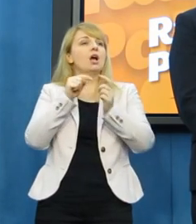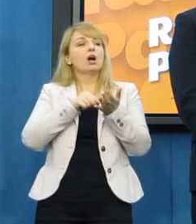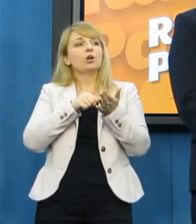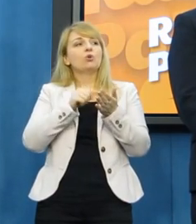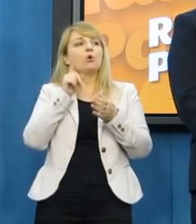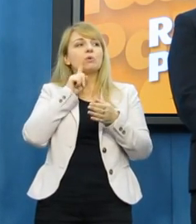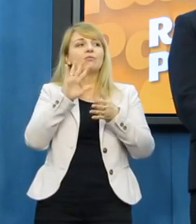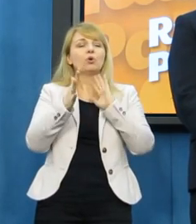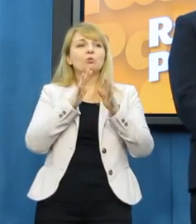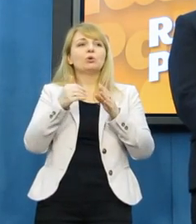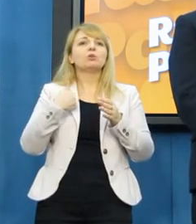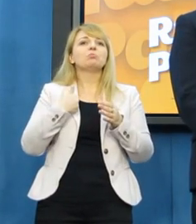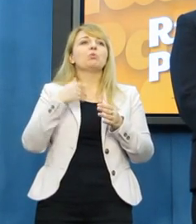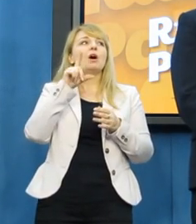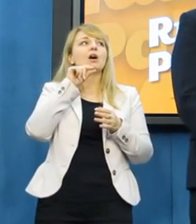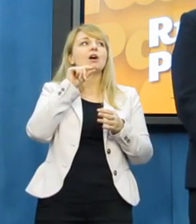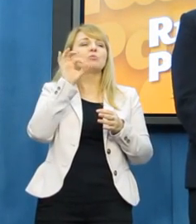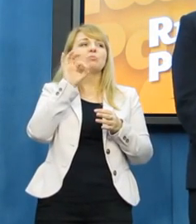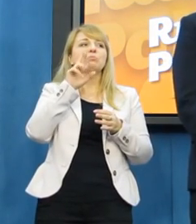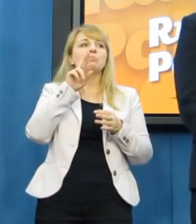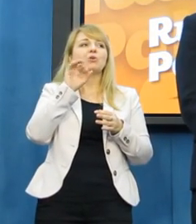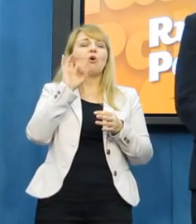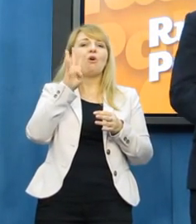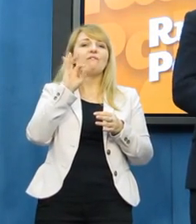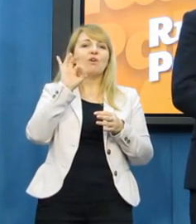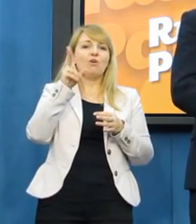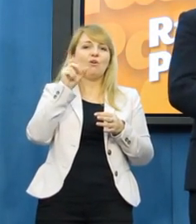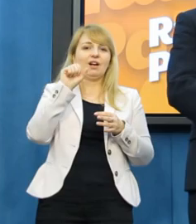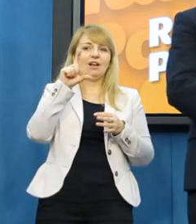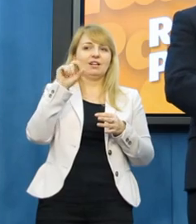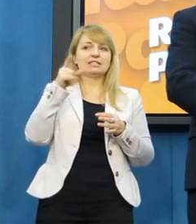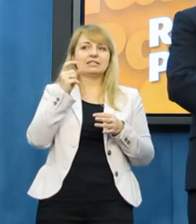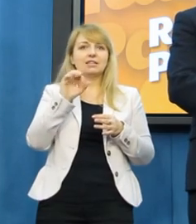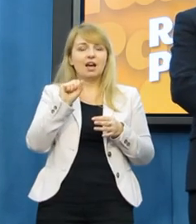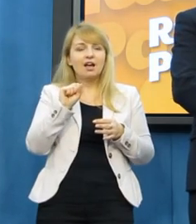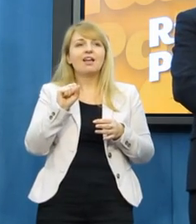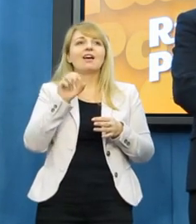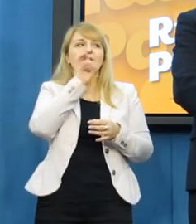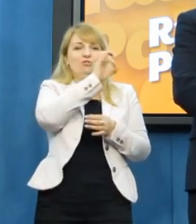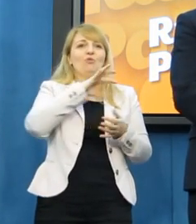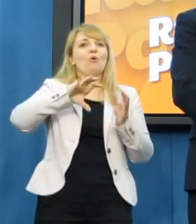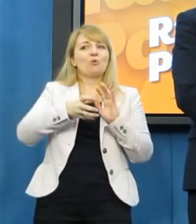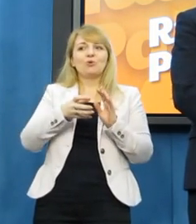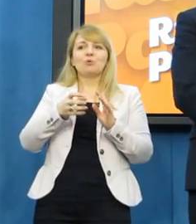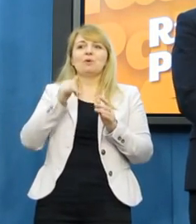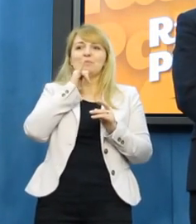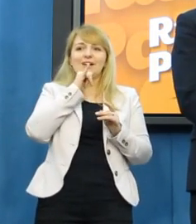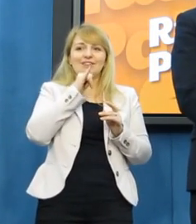to prawdopodobnie była prowokacja bojówek pani Kota i że oni się poprzebierali, żeby nie zostać rozpoznani. Rozumiem pan?